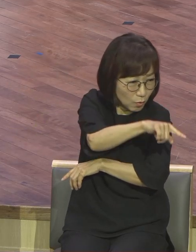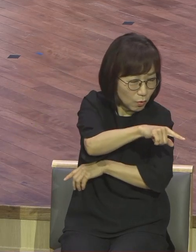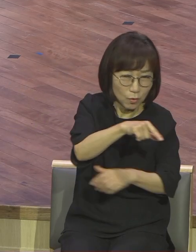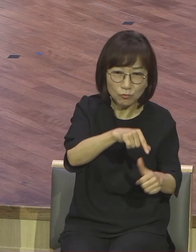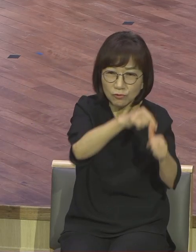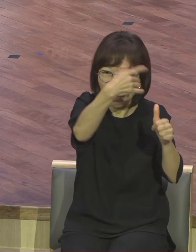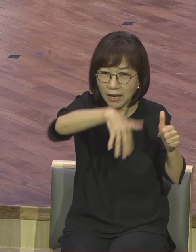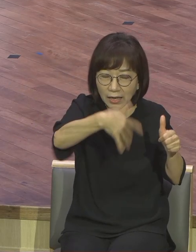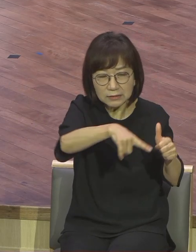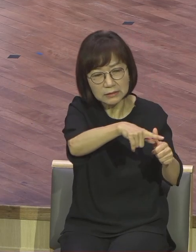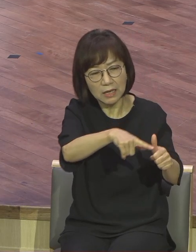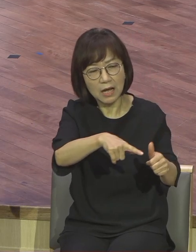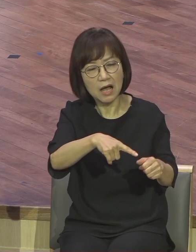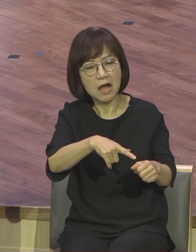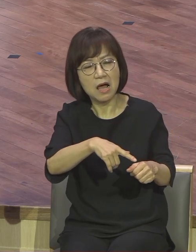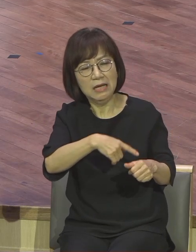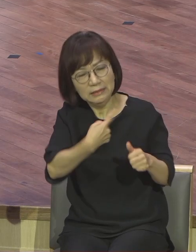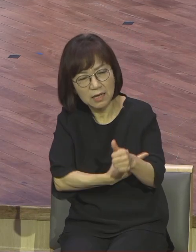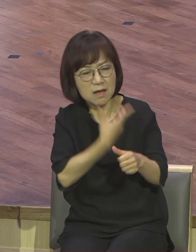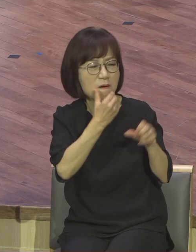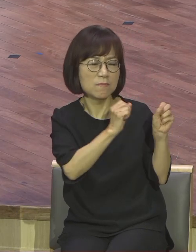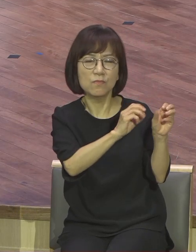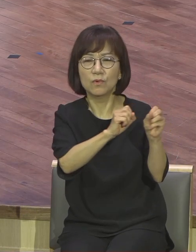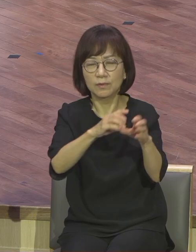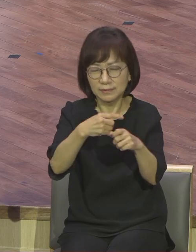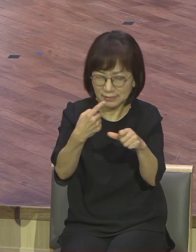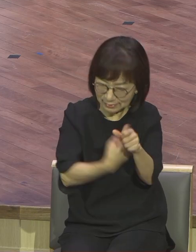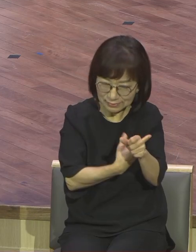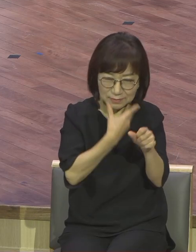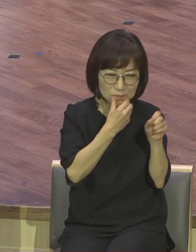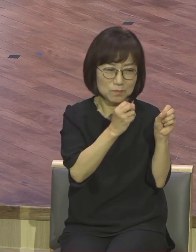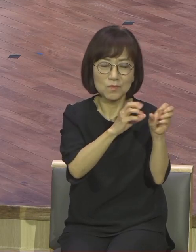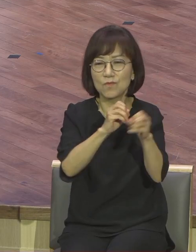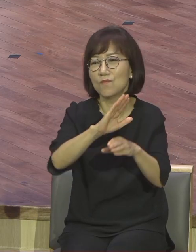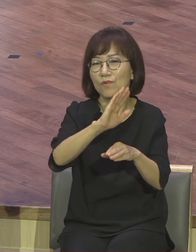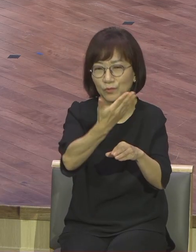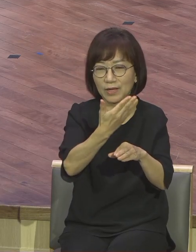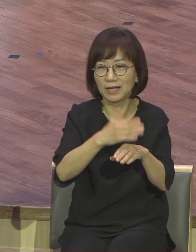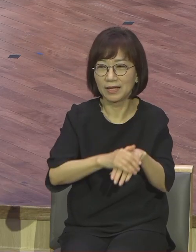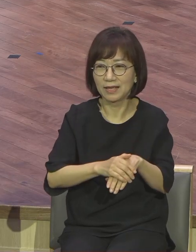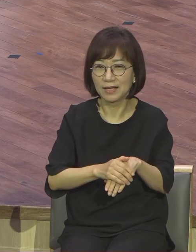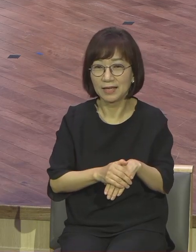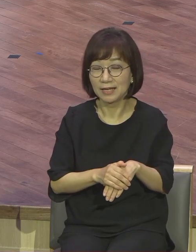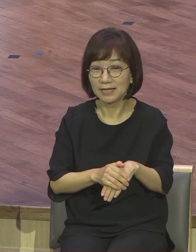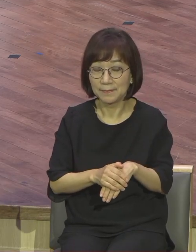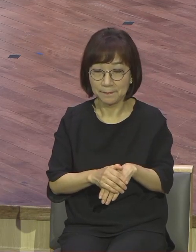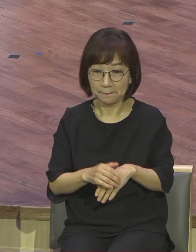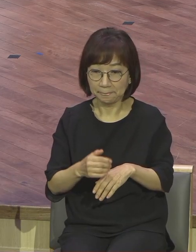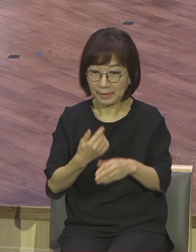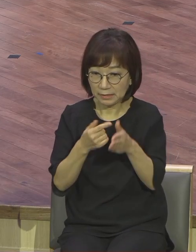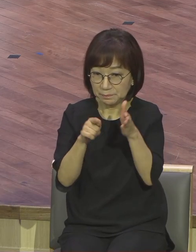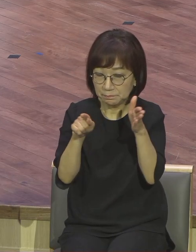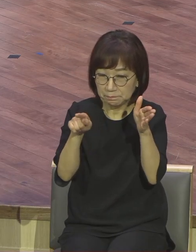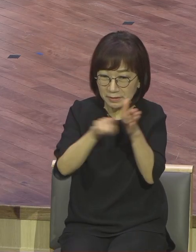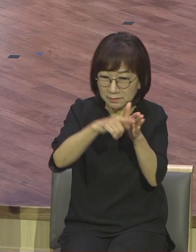증거할 수 밖에 없어요 하라 하지 마라가 아닙니다 목숨 걸고 불신 부모 불신 남편